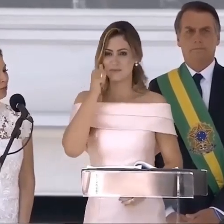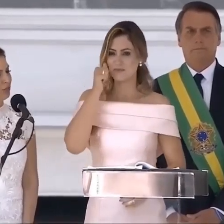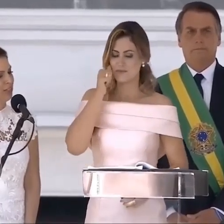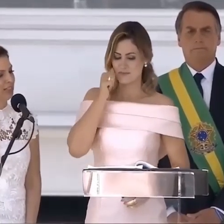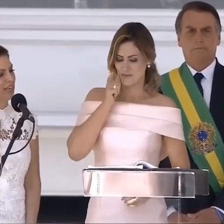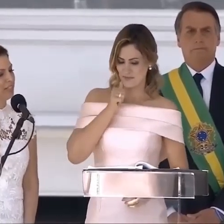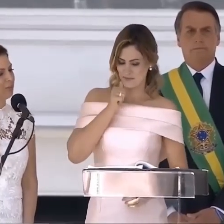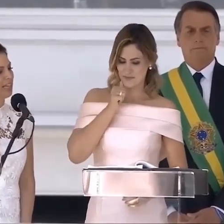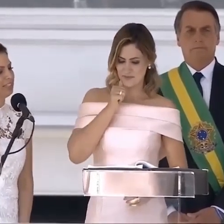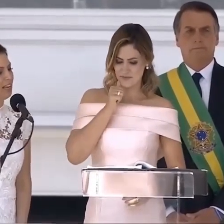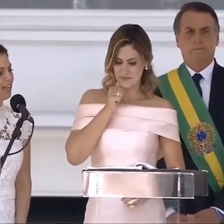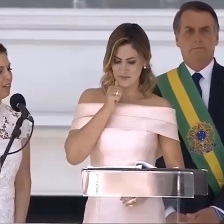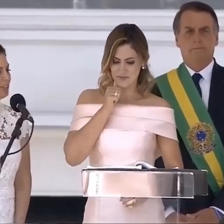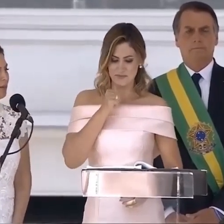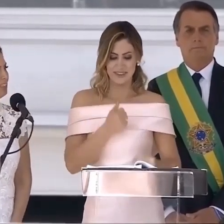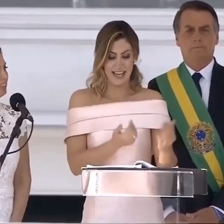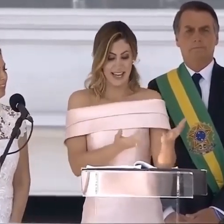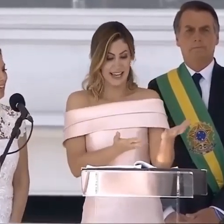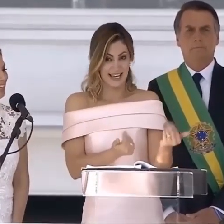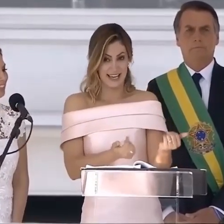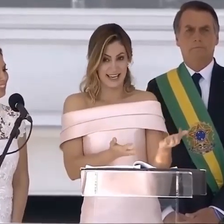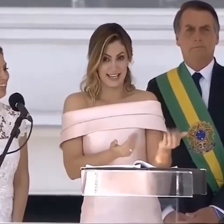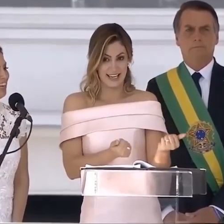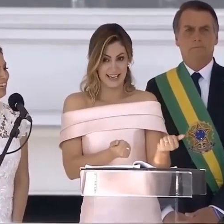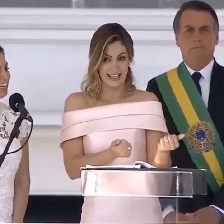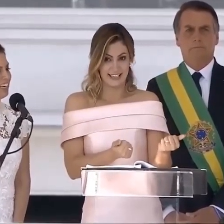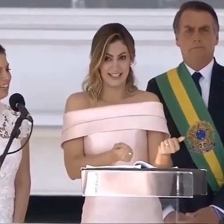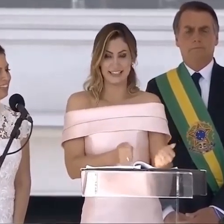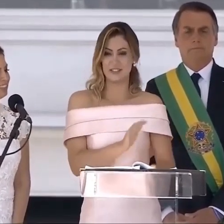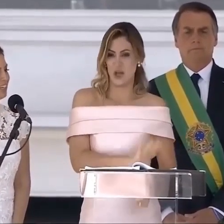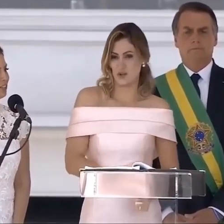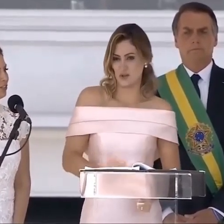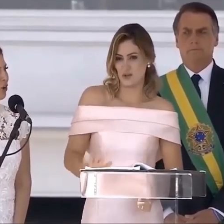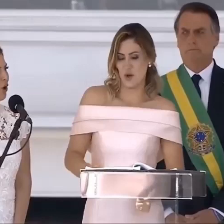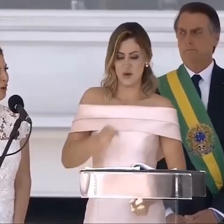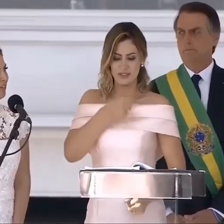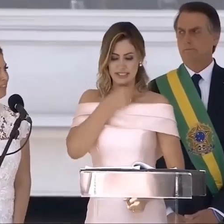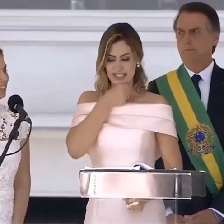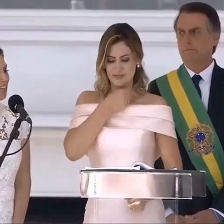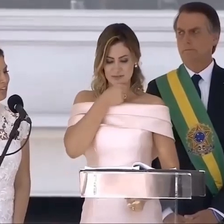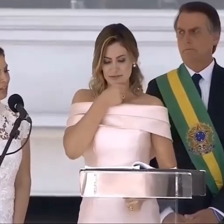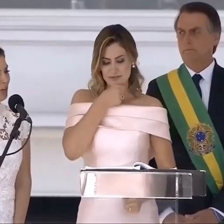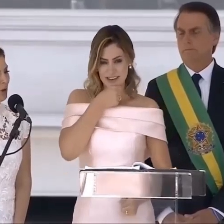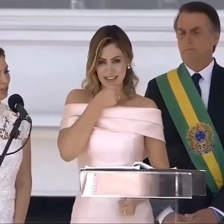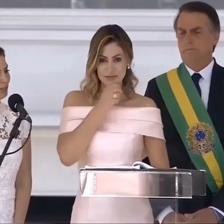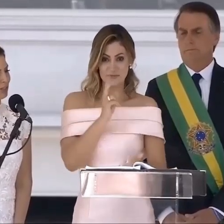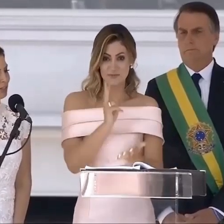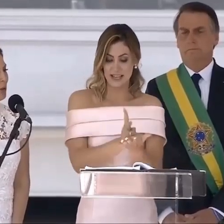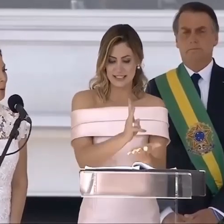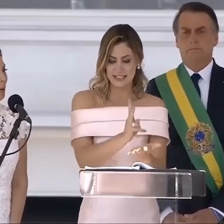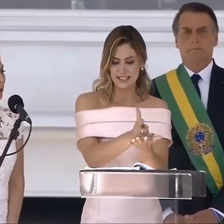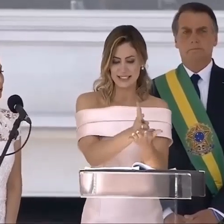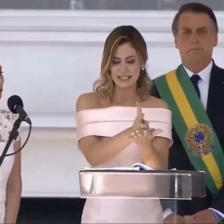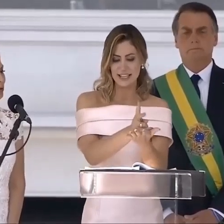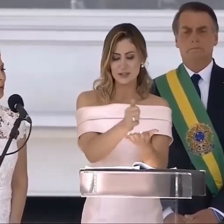vocês brasileiros e brasileiras, crianças, jovens e idosos por todo o